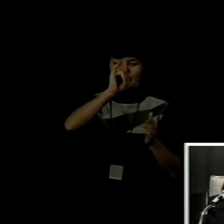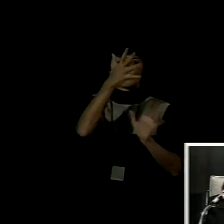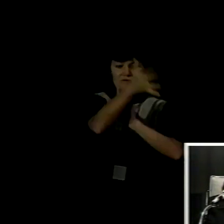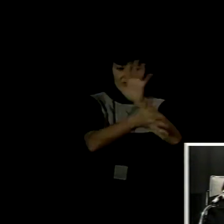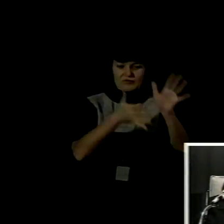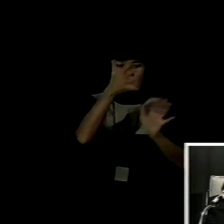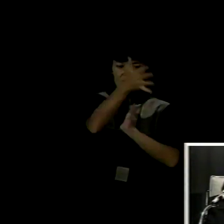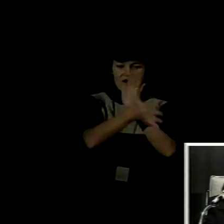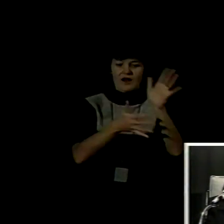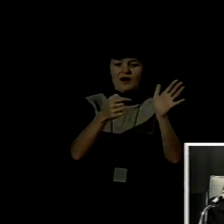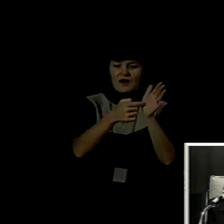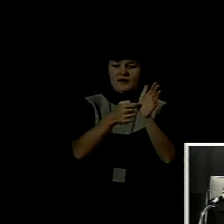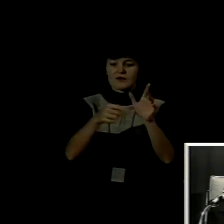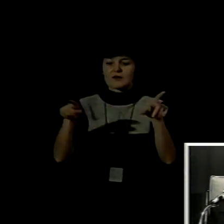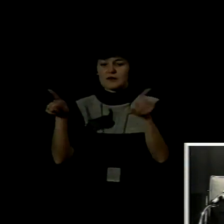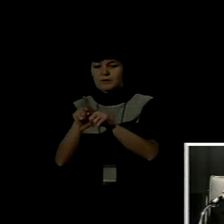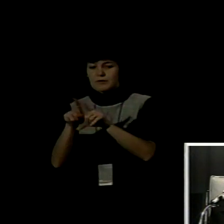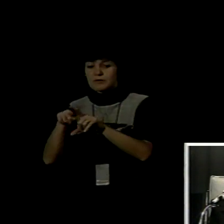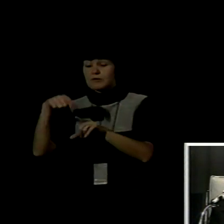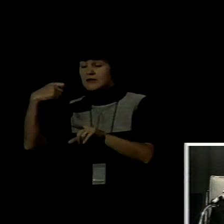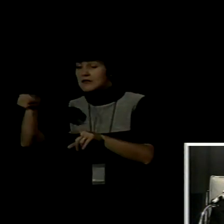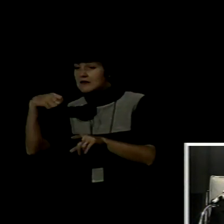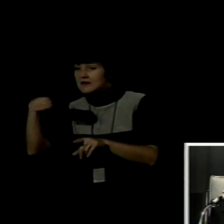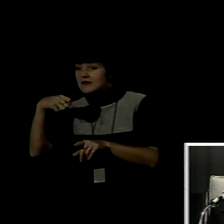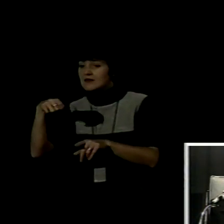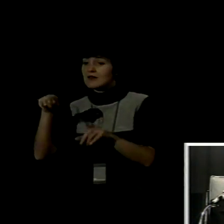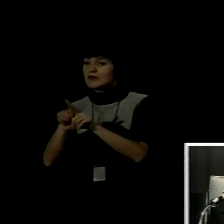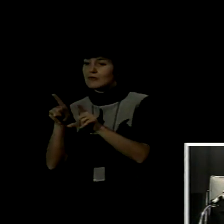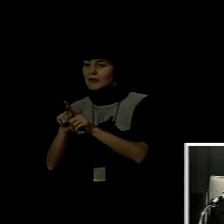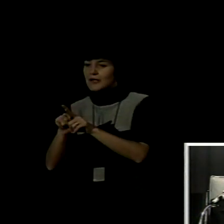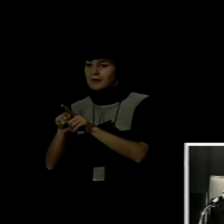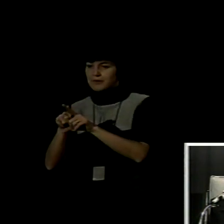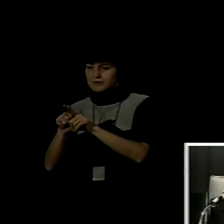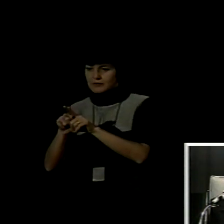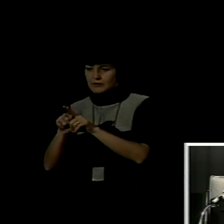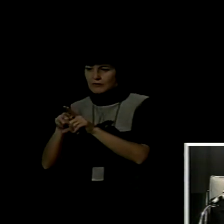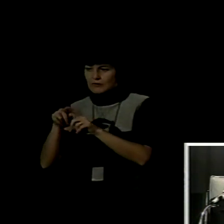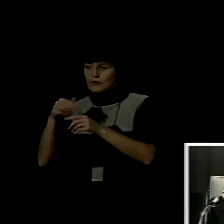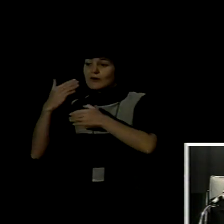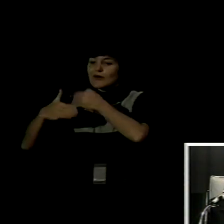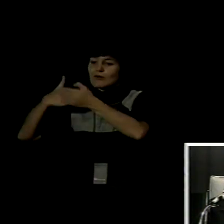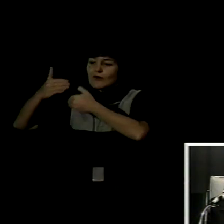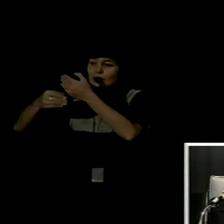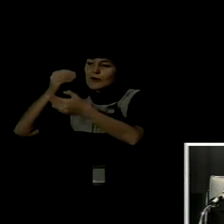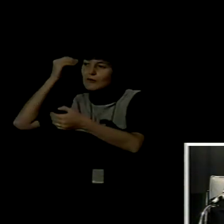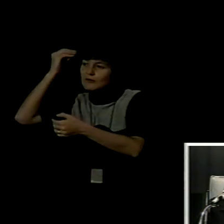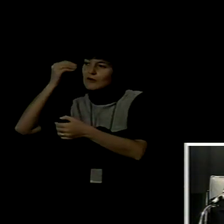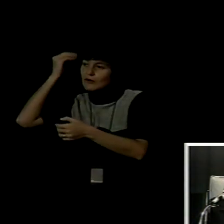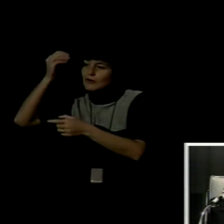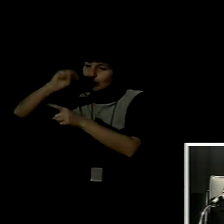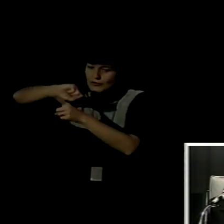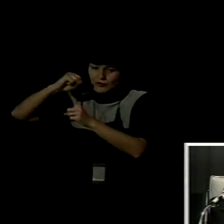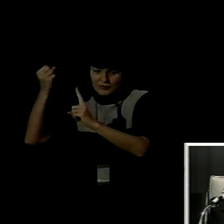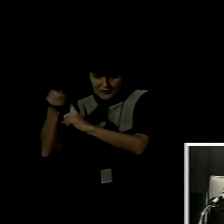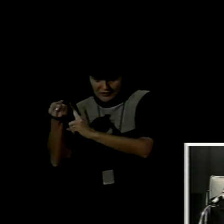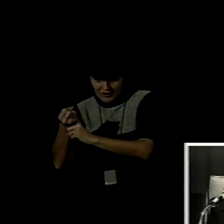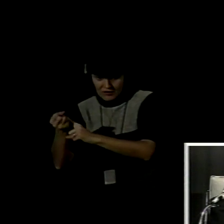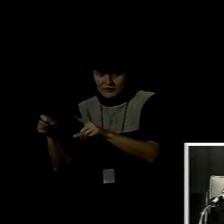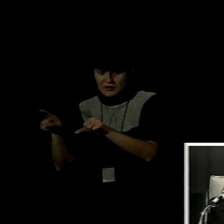así como también del desarrollo psicosocial, sino también reconocemos que la cultura visual que tienen los sordos es parte de